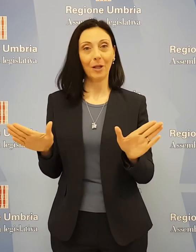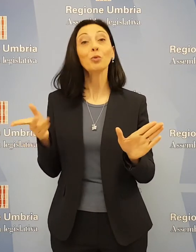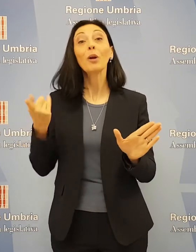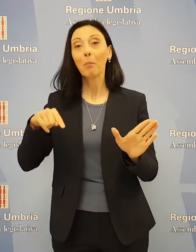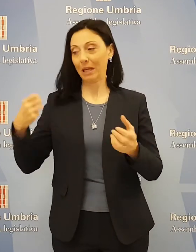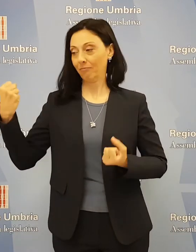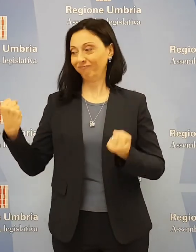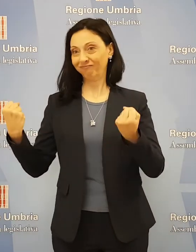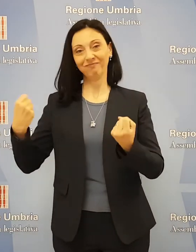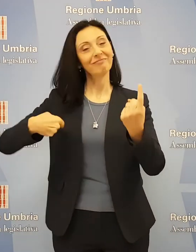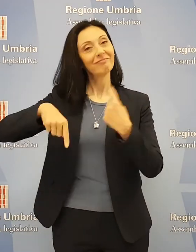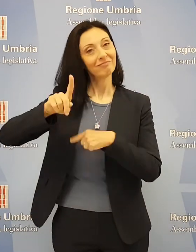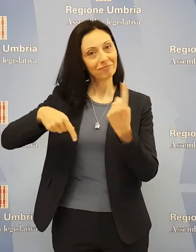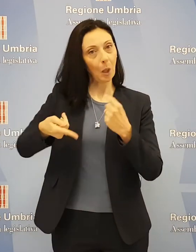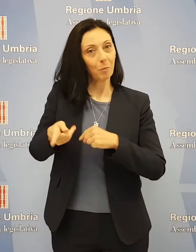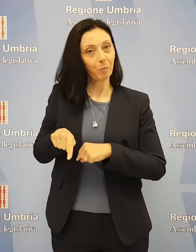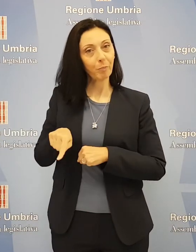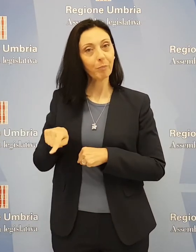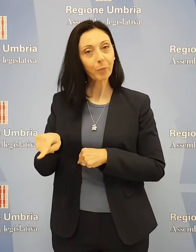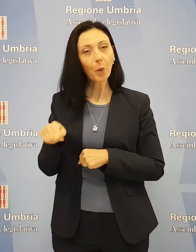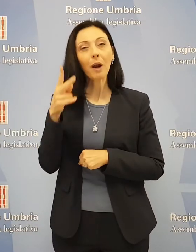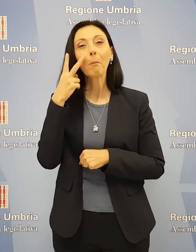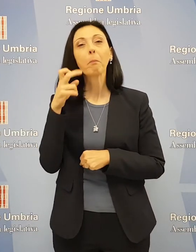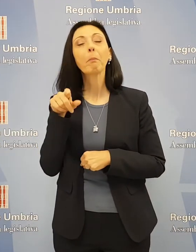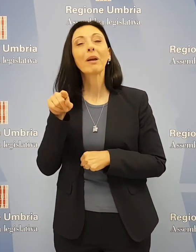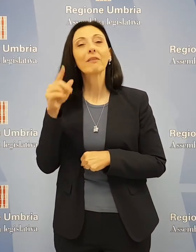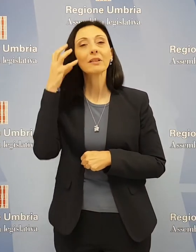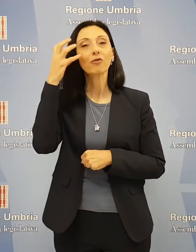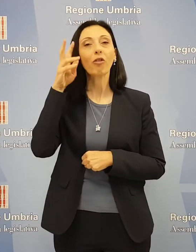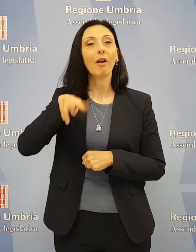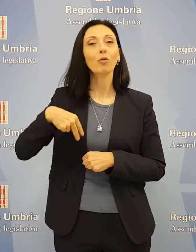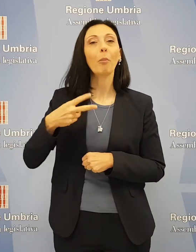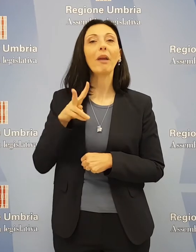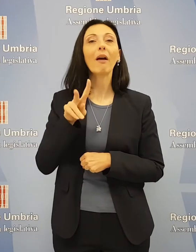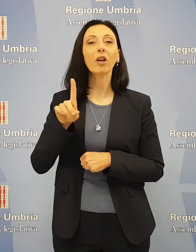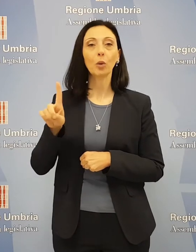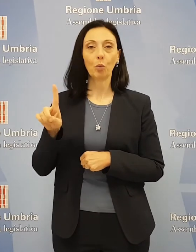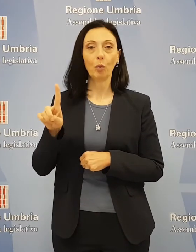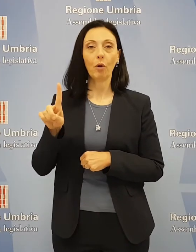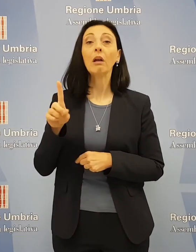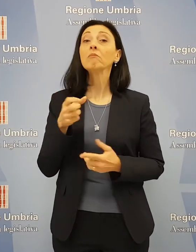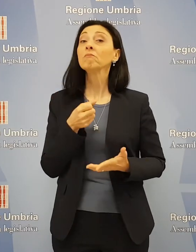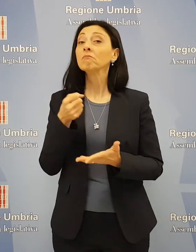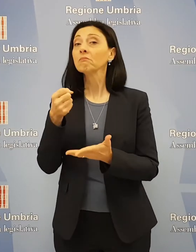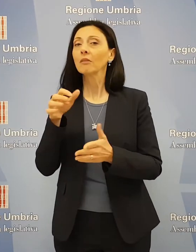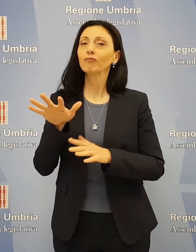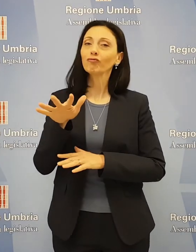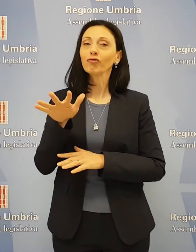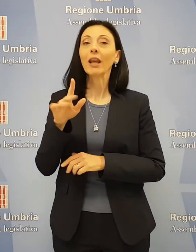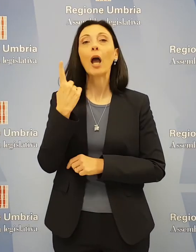traffico pesante è prevista per gennaio 2021, investimento di circa un milione di euro.